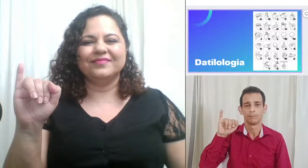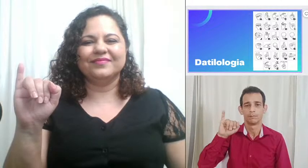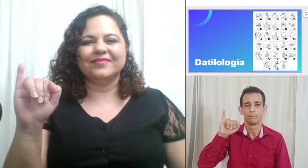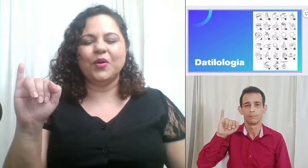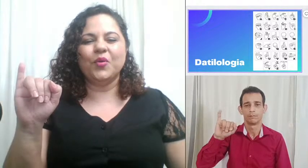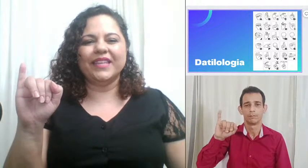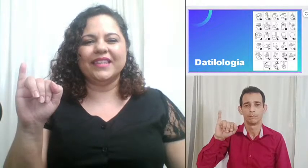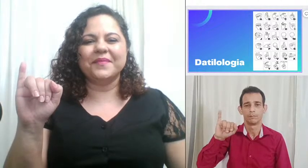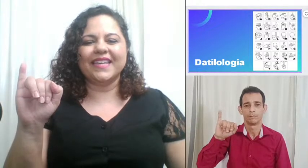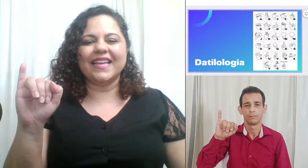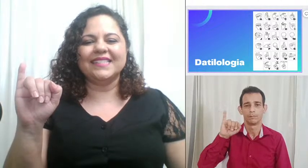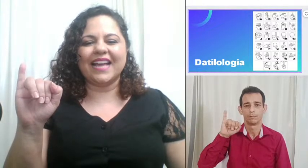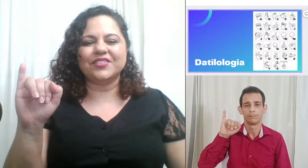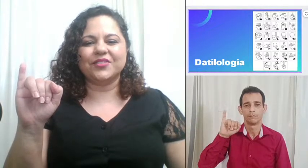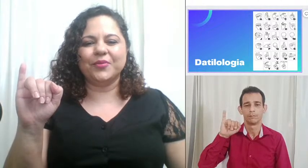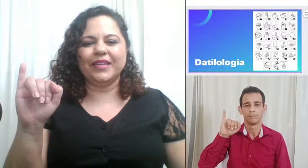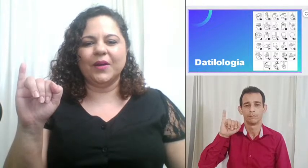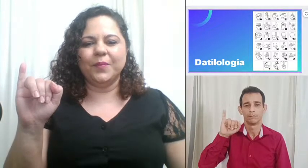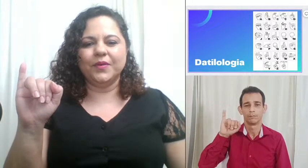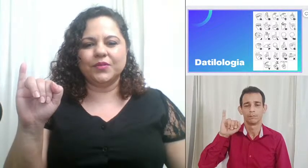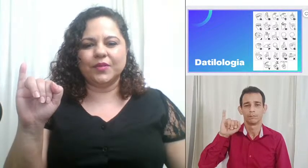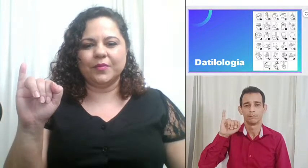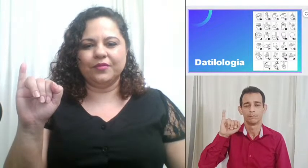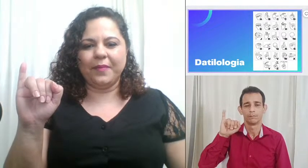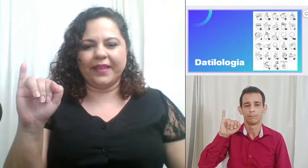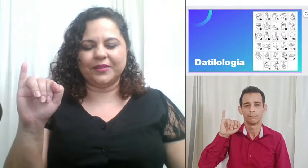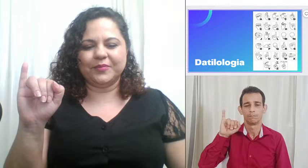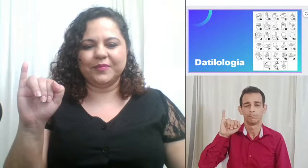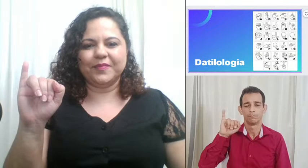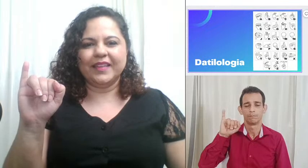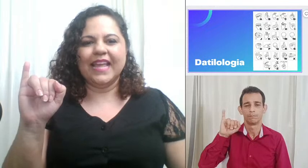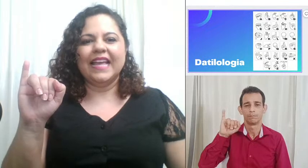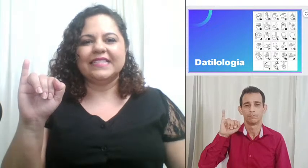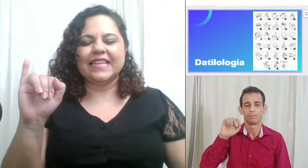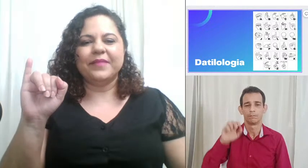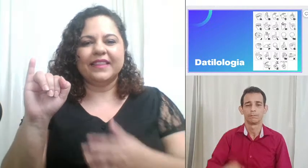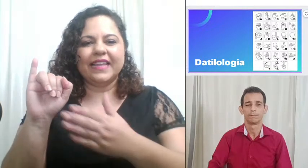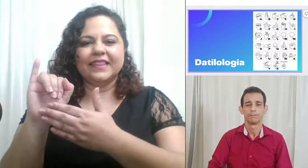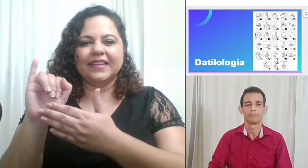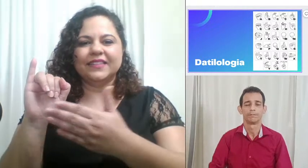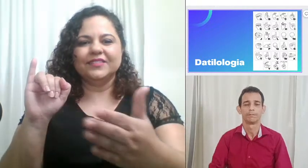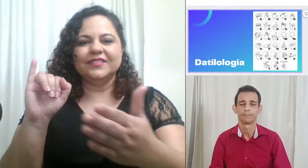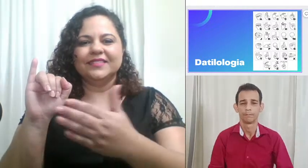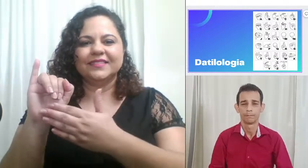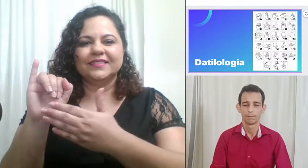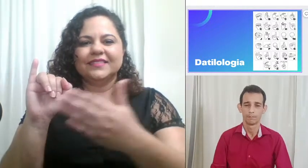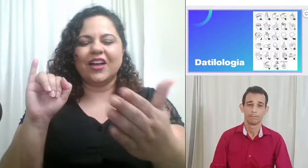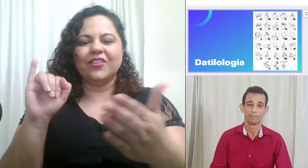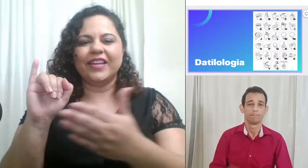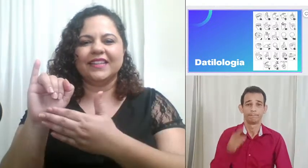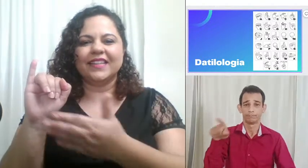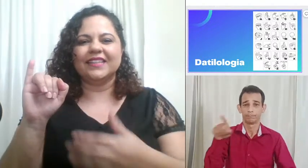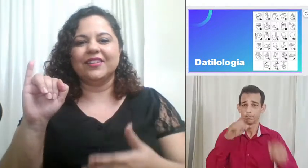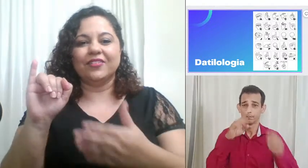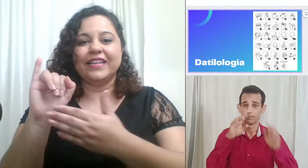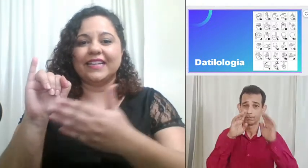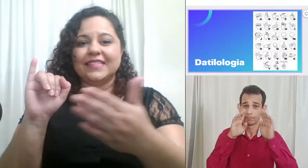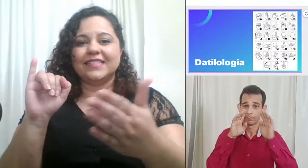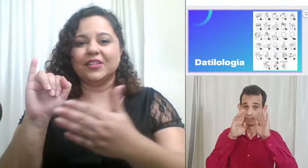o I também é estático o I não possui movimento sempre atentando a orientação